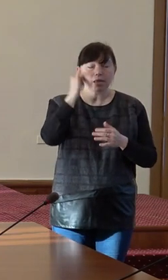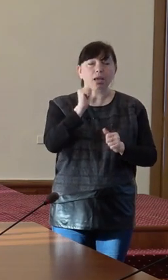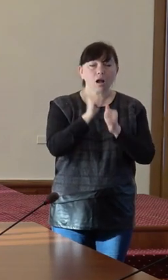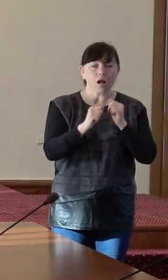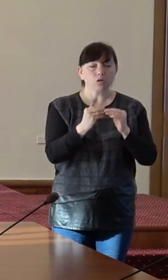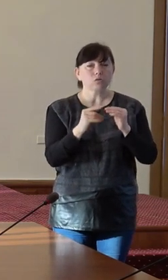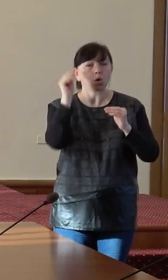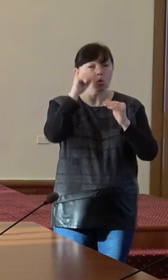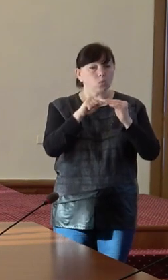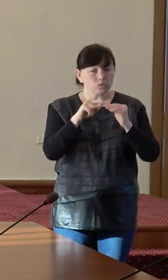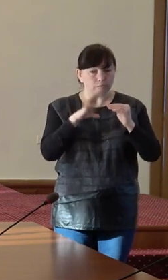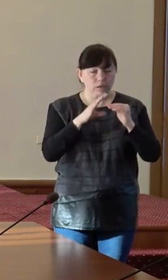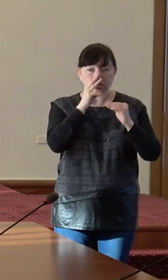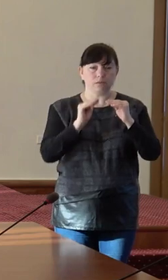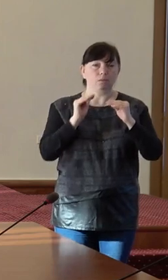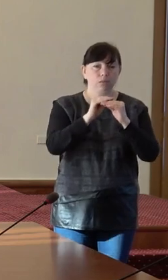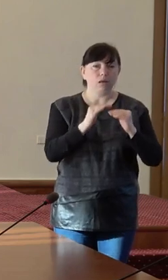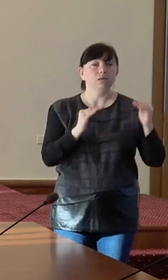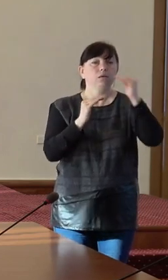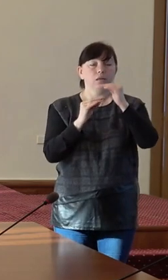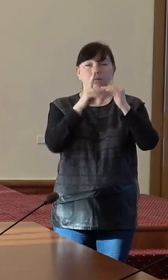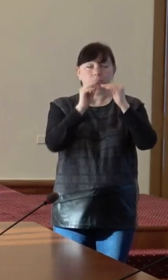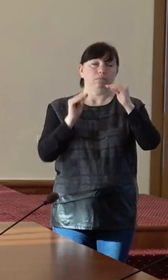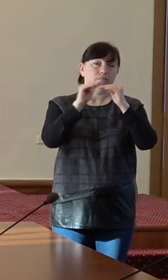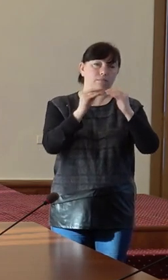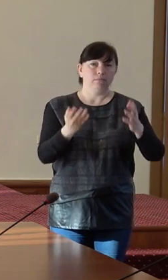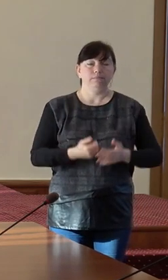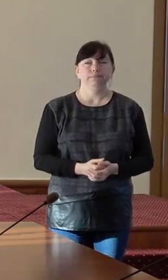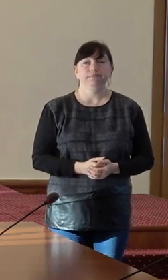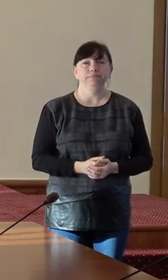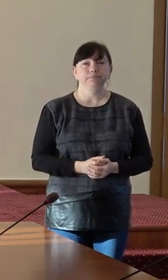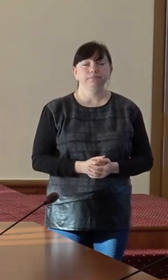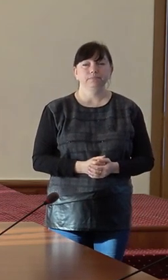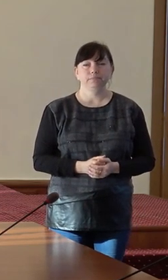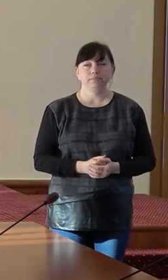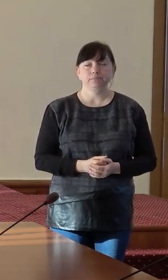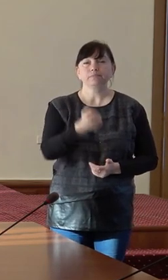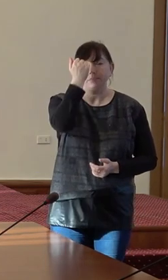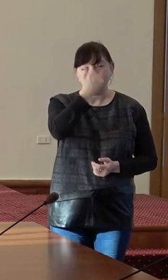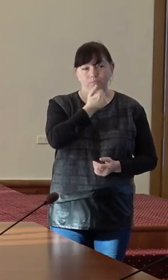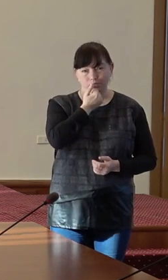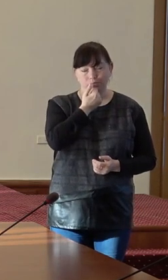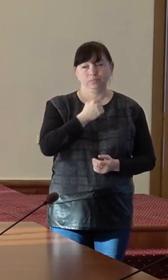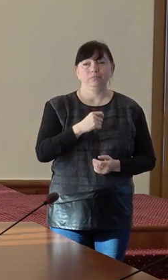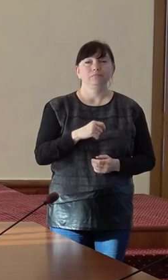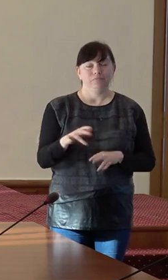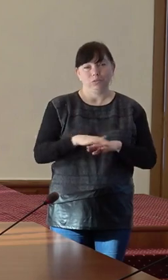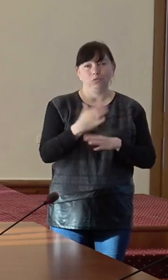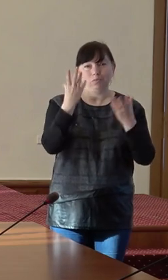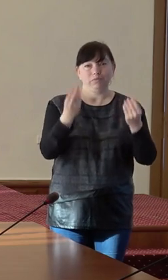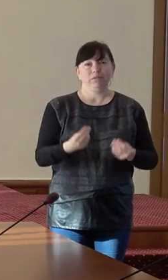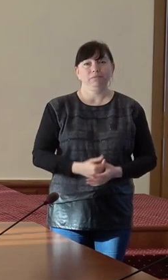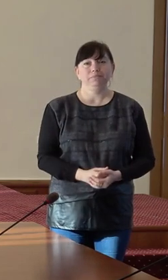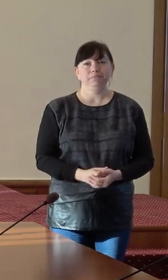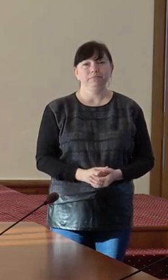salariul va crește Mersi Mersi Mersi Mersi Mulțumesc foarte mult pentru că în următoare Mersi